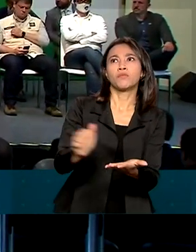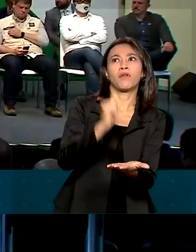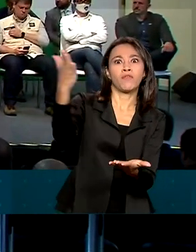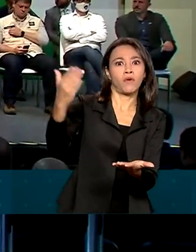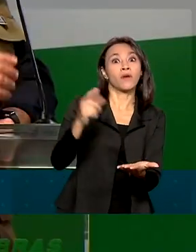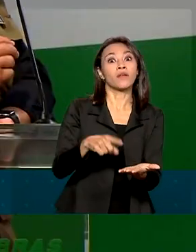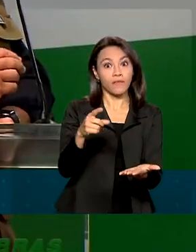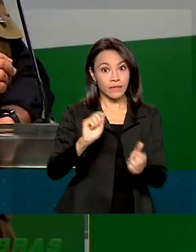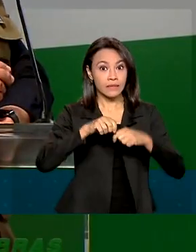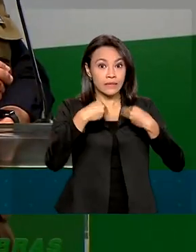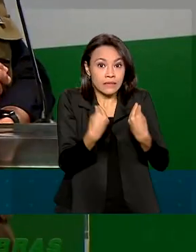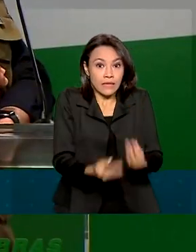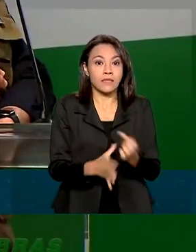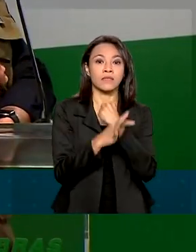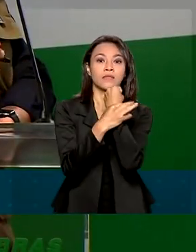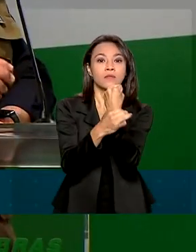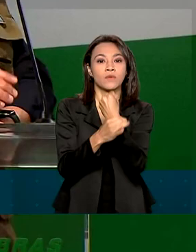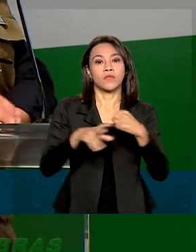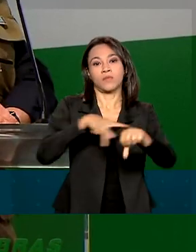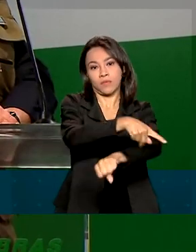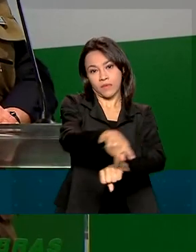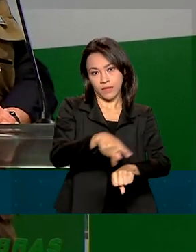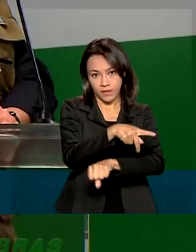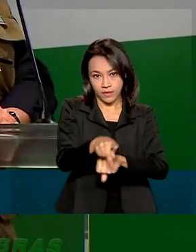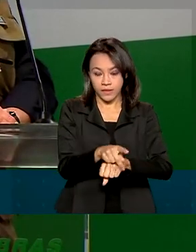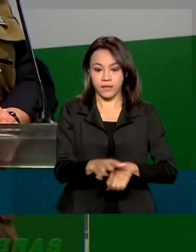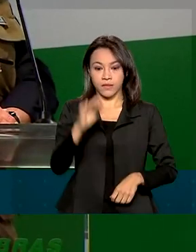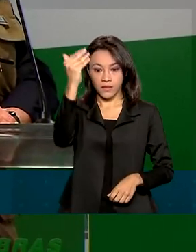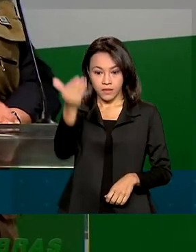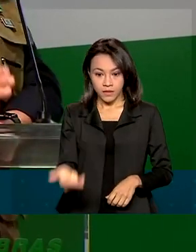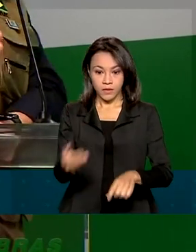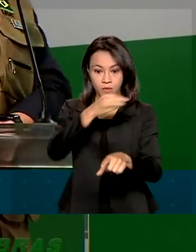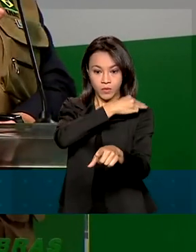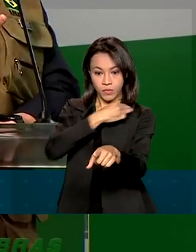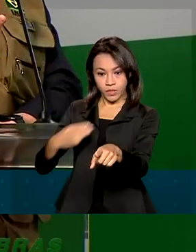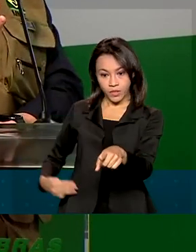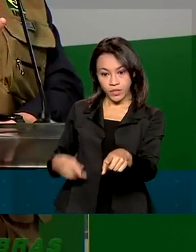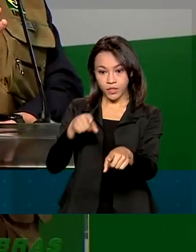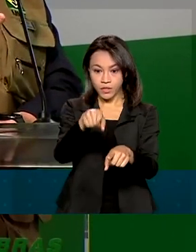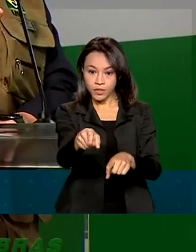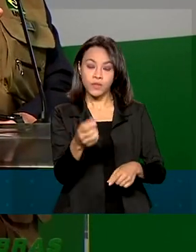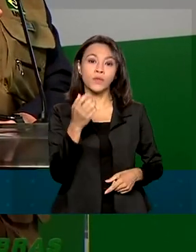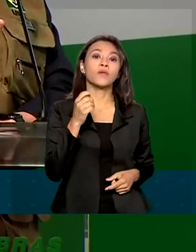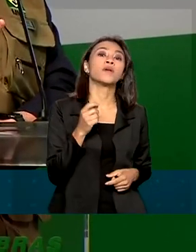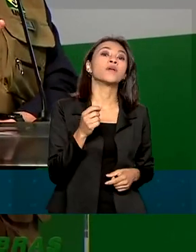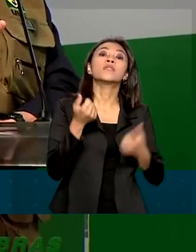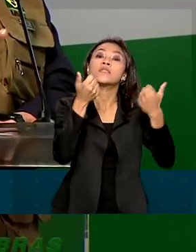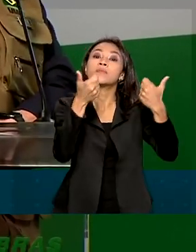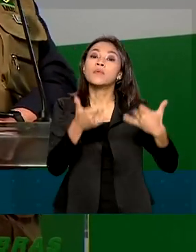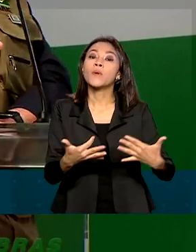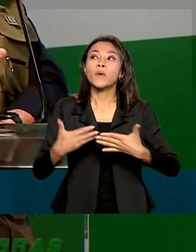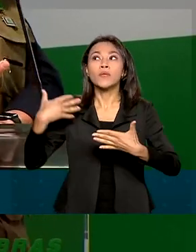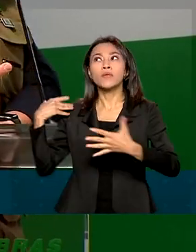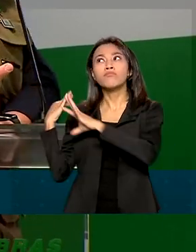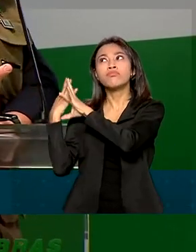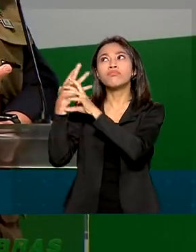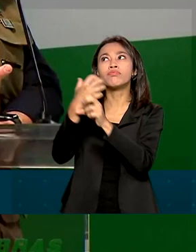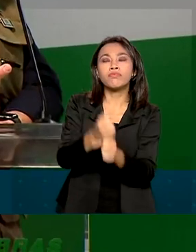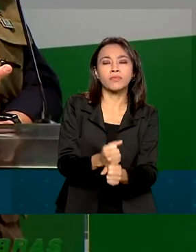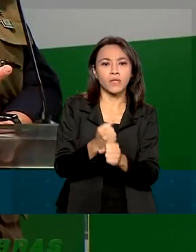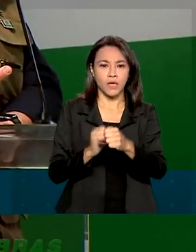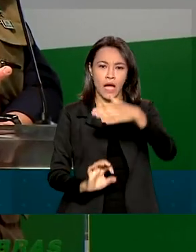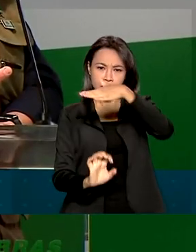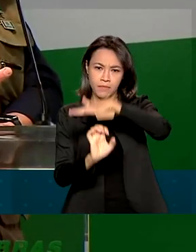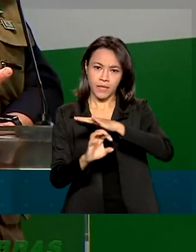mais segurança energética para o país. O ministro de Minas e Energia, Bento Albuquerque, disse que nos últimos anos, a Petrobras